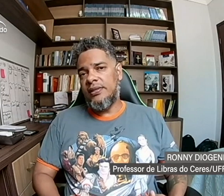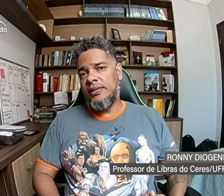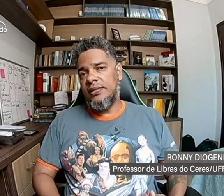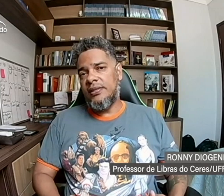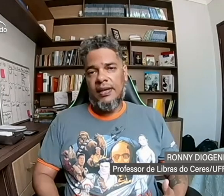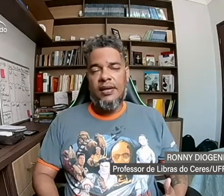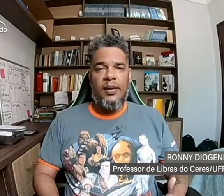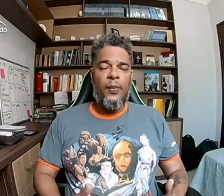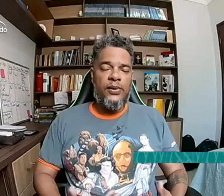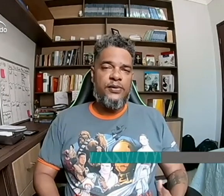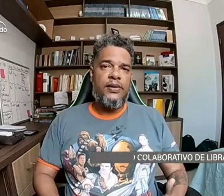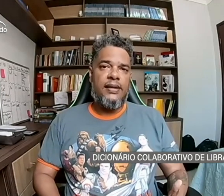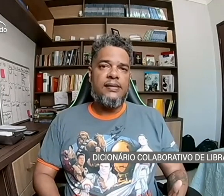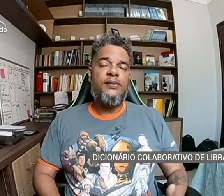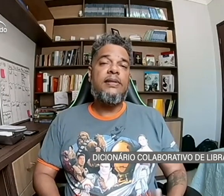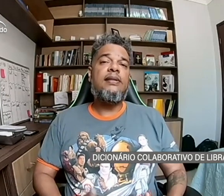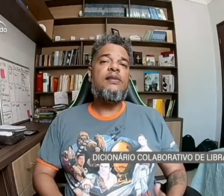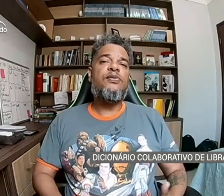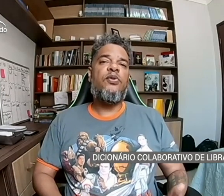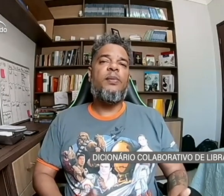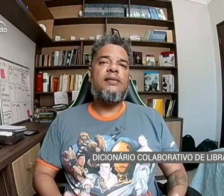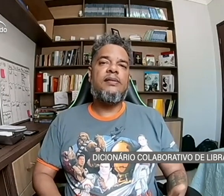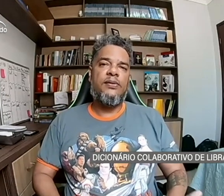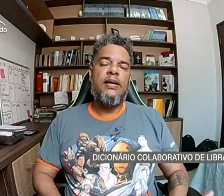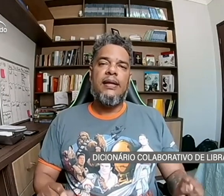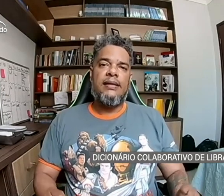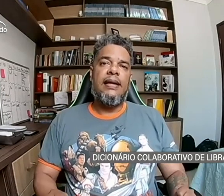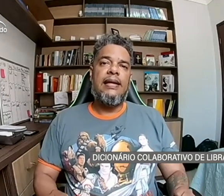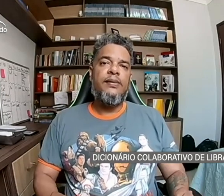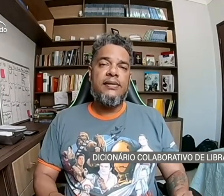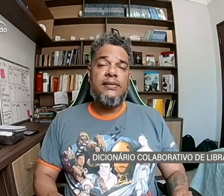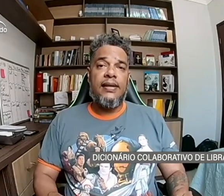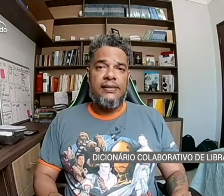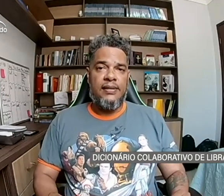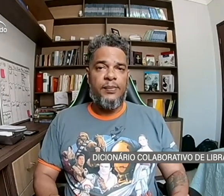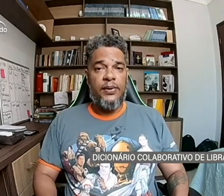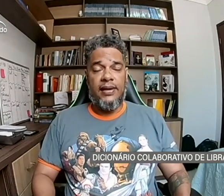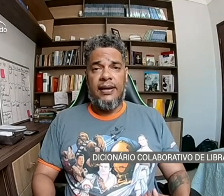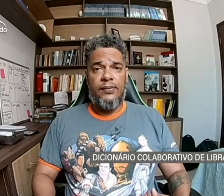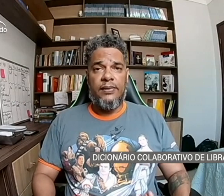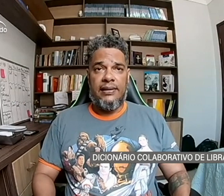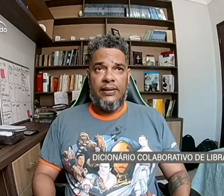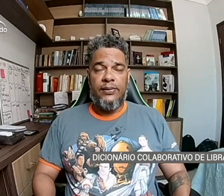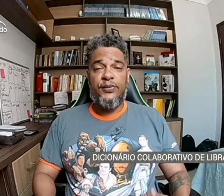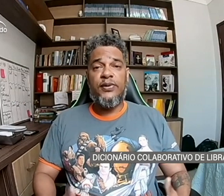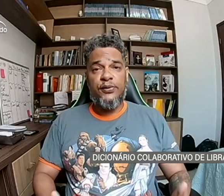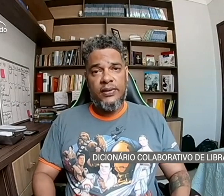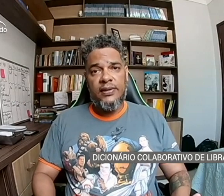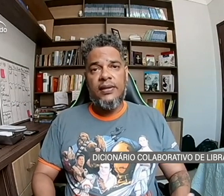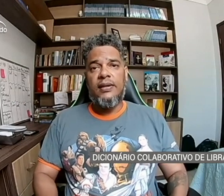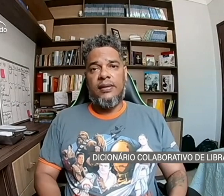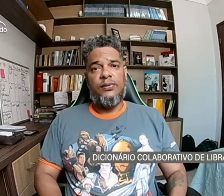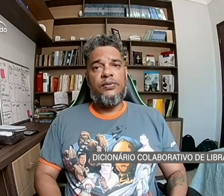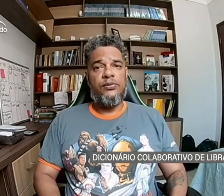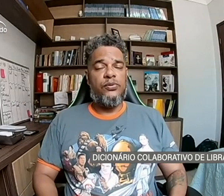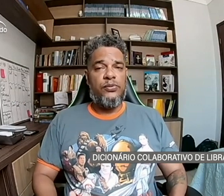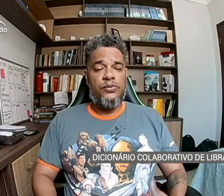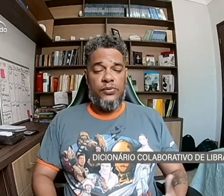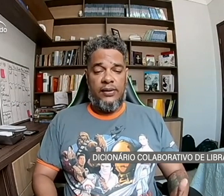modificação e transformação da língua de sinais, porque ela é uma língua viva, os seus usuários